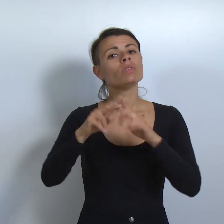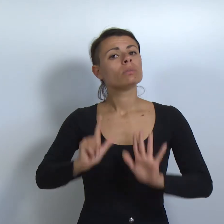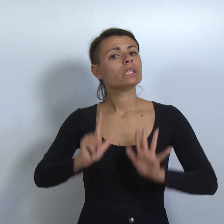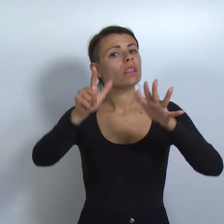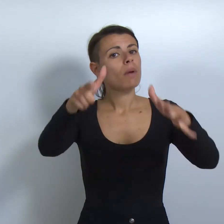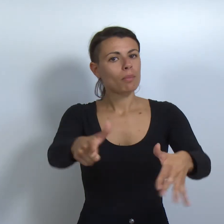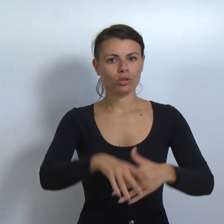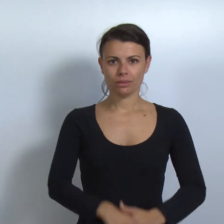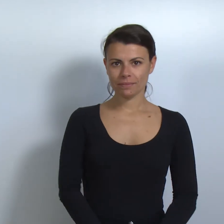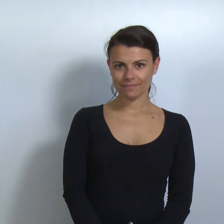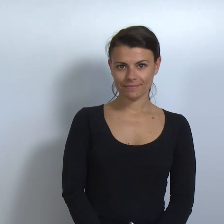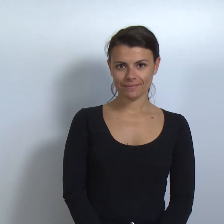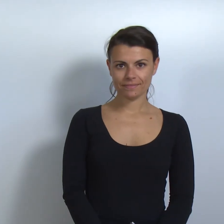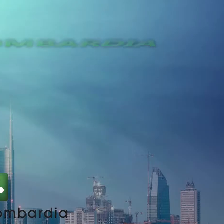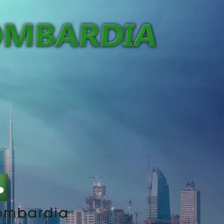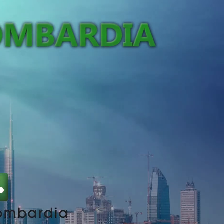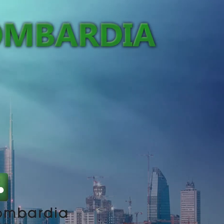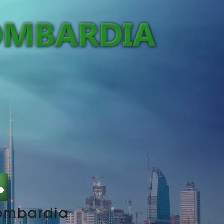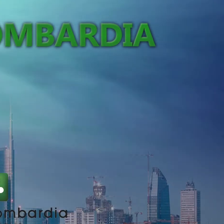appuntamento a settimana prossima.